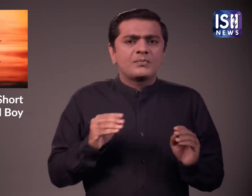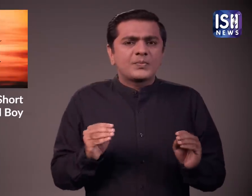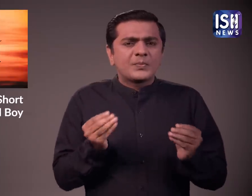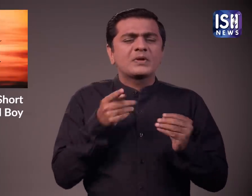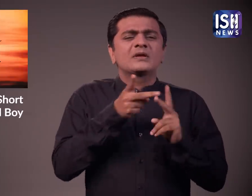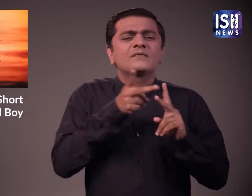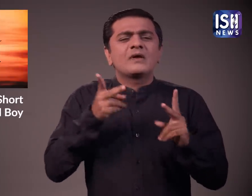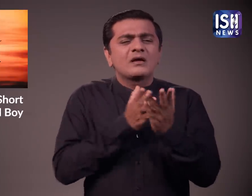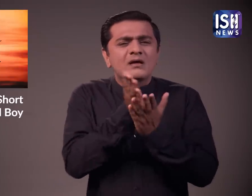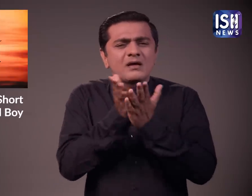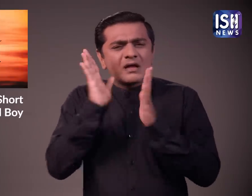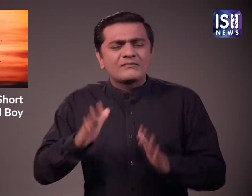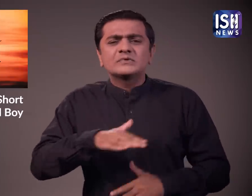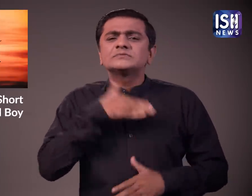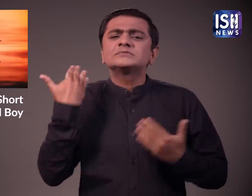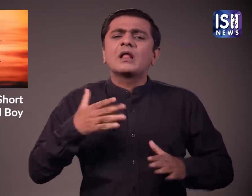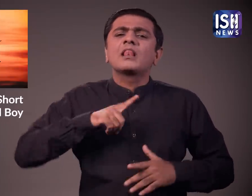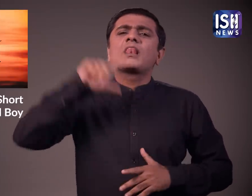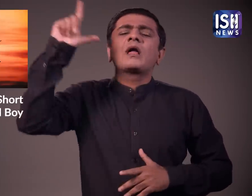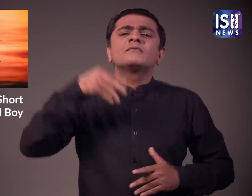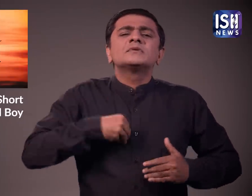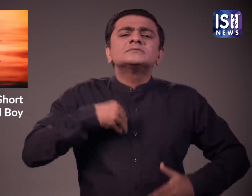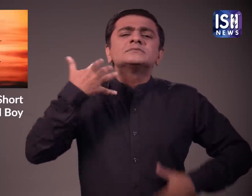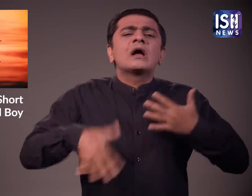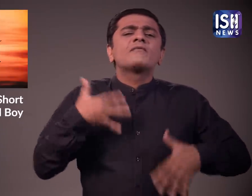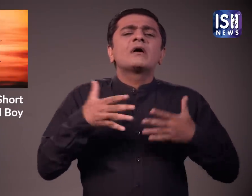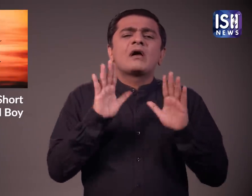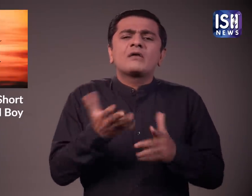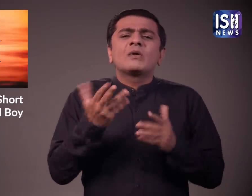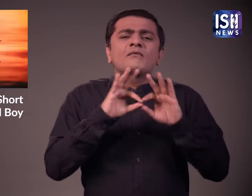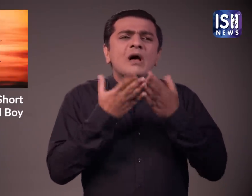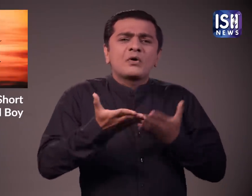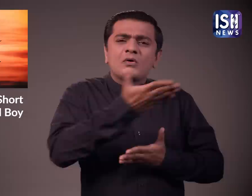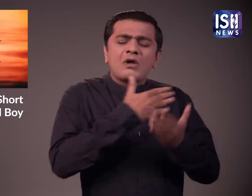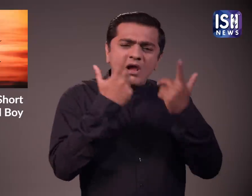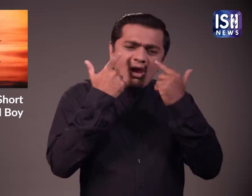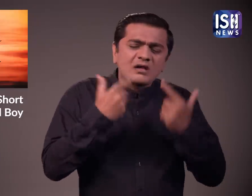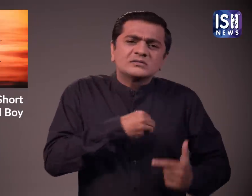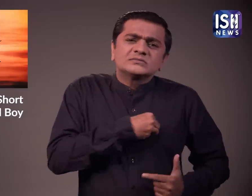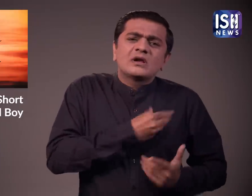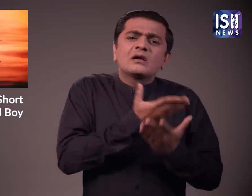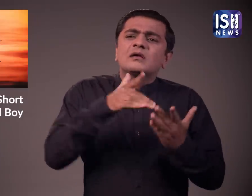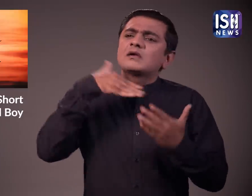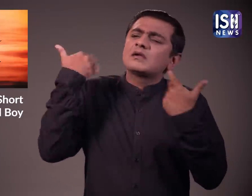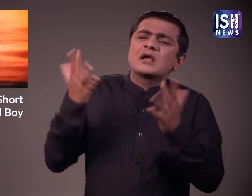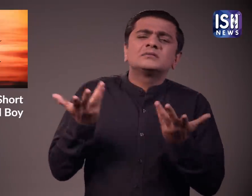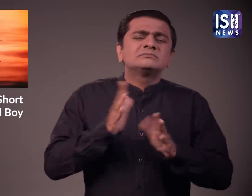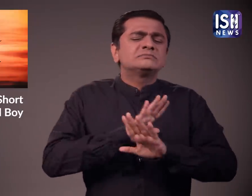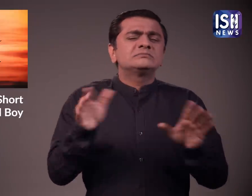बहतर महसूस करेंगे आत्महत्या कोई समाधान नहीं है आपके बाद आपके परिवार को जीवन भर आपकी कम्य खलेगी